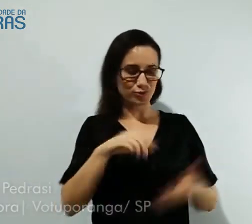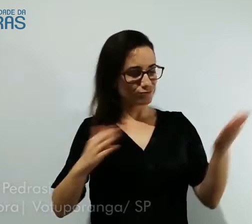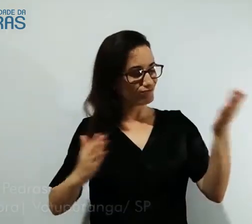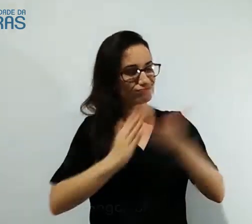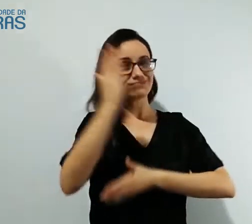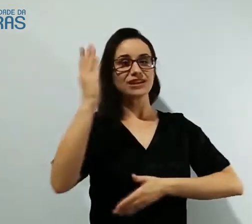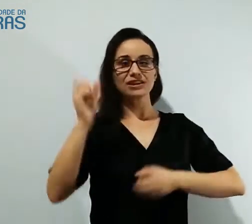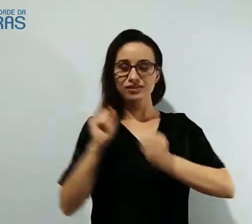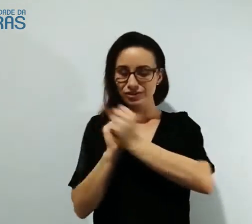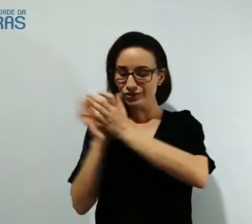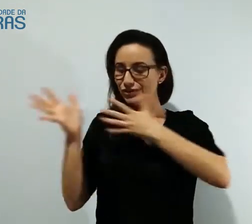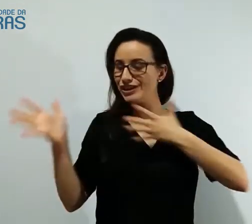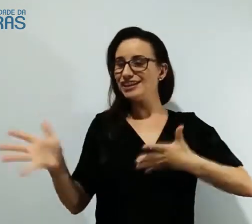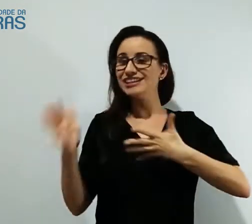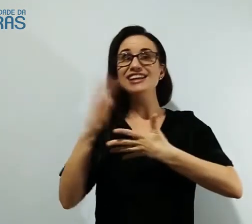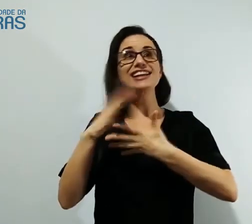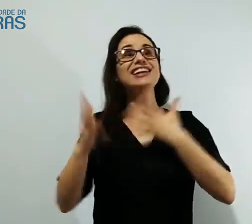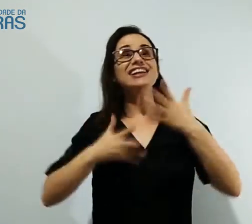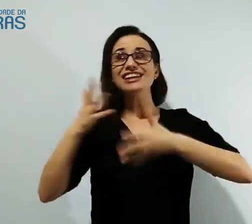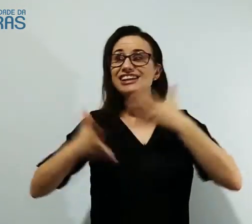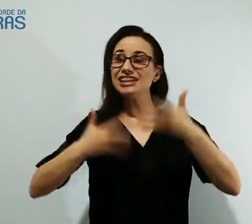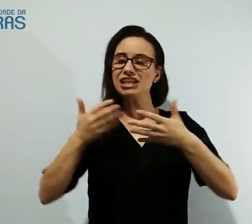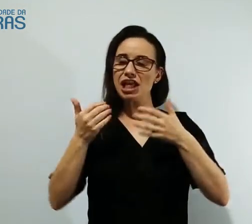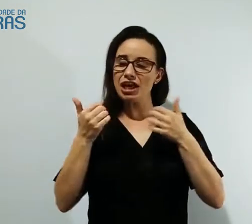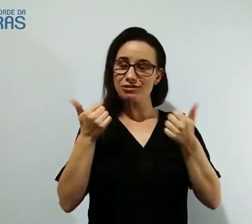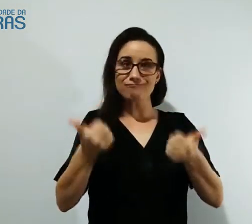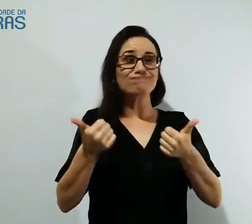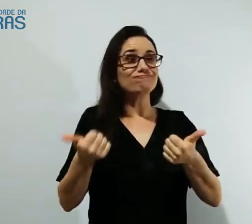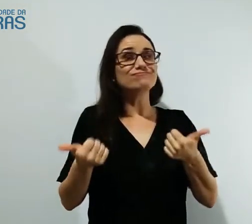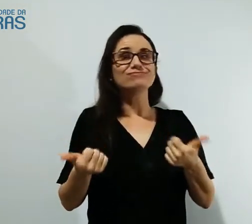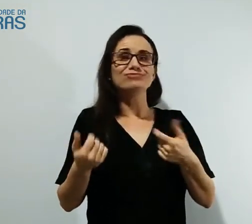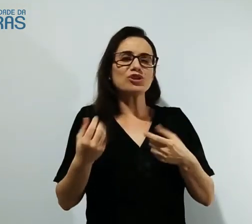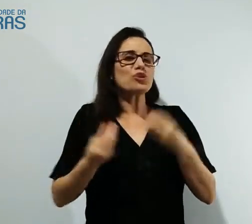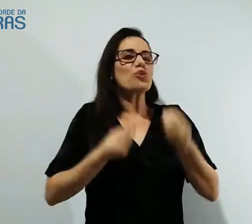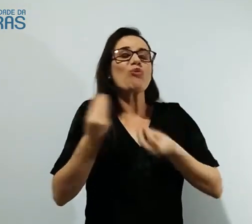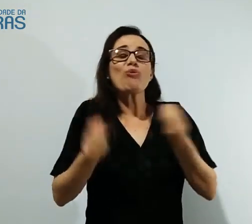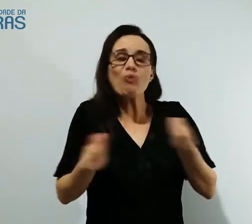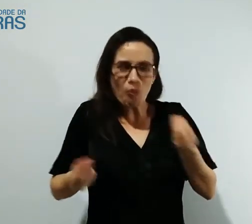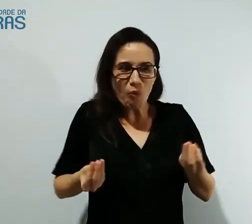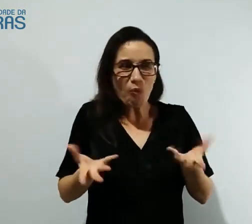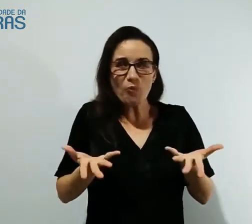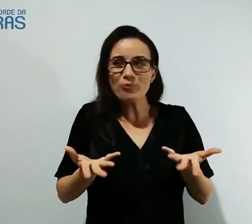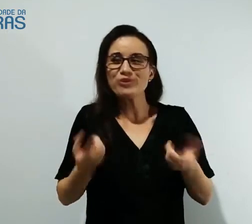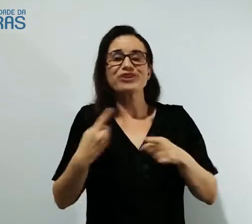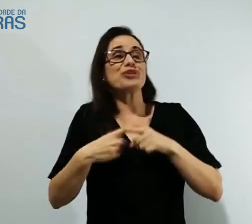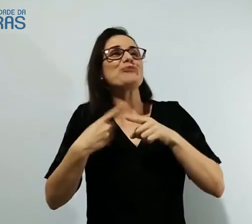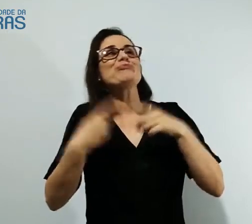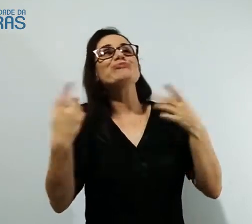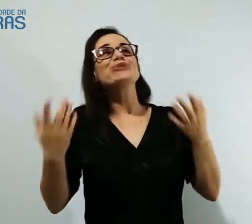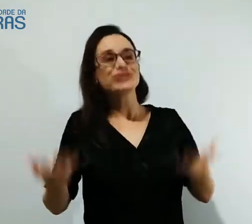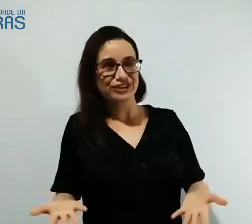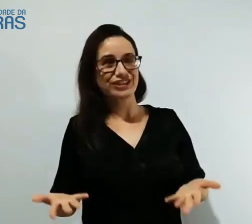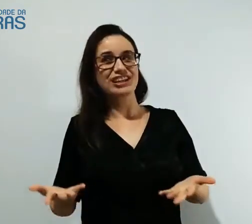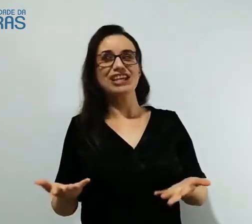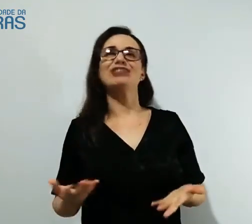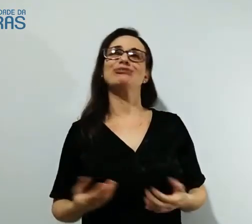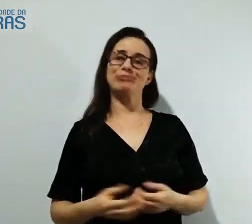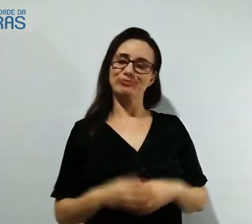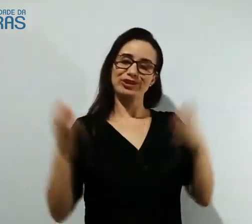fluente em libras. E eu consegui o meu objetivo de me tornar fluente em libras e de sinalizar com habilidade. Mas como